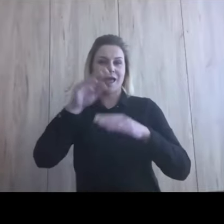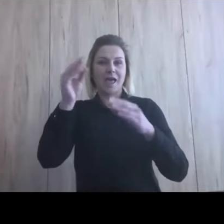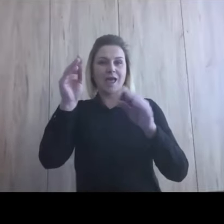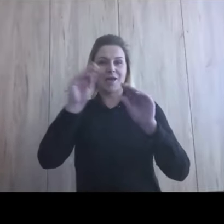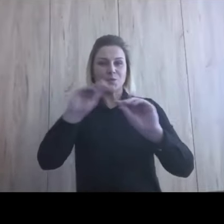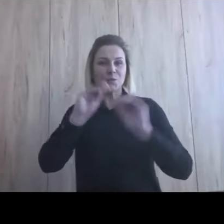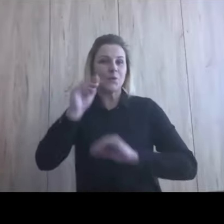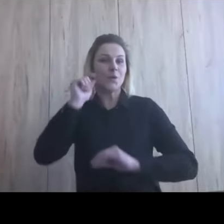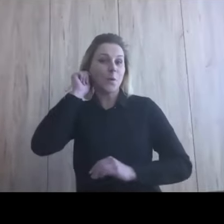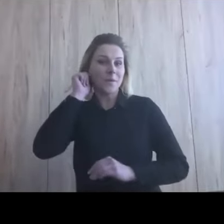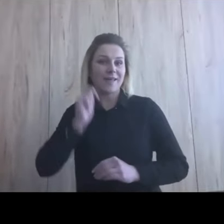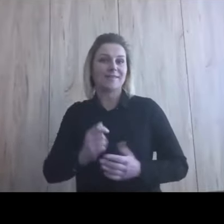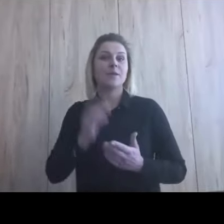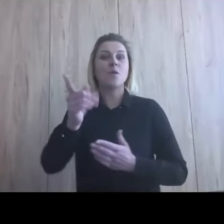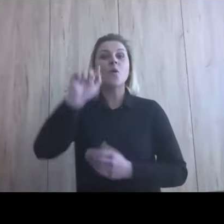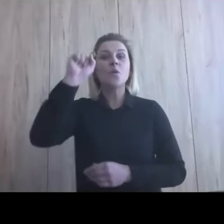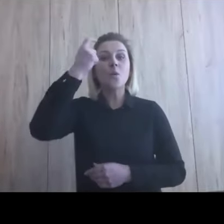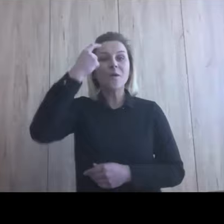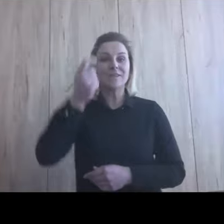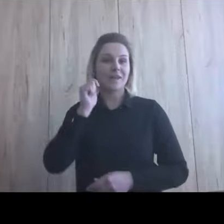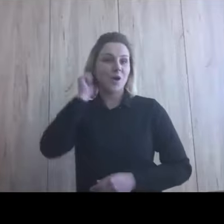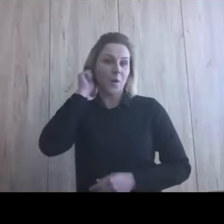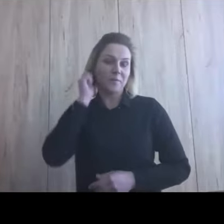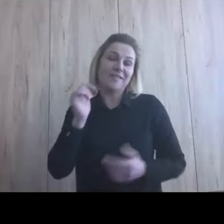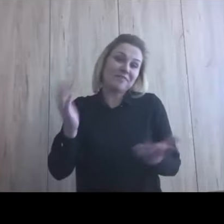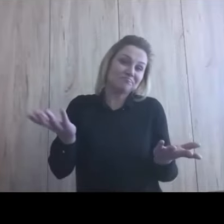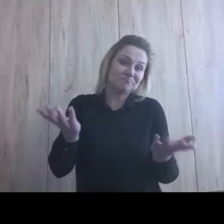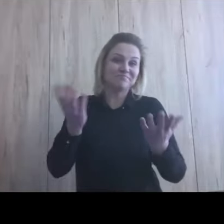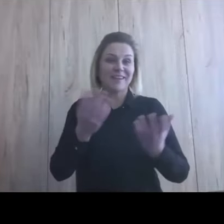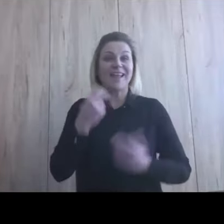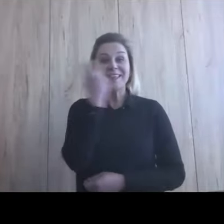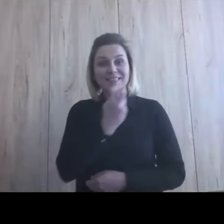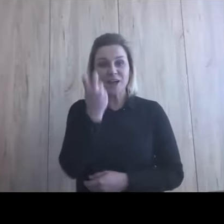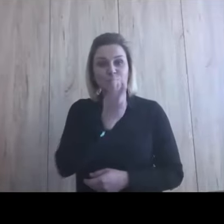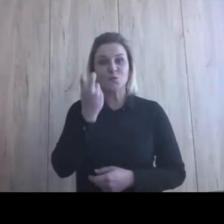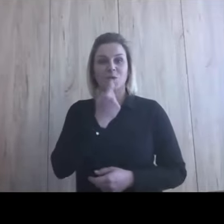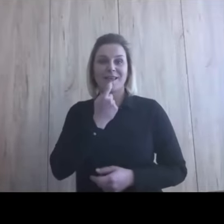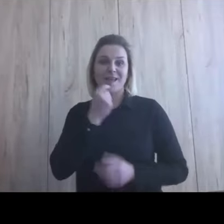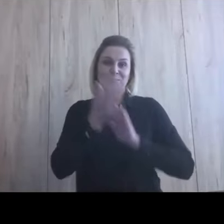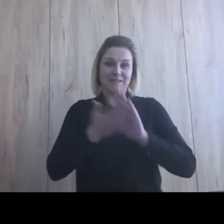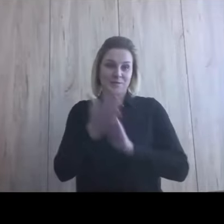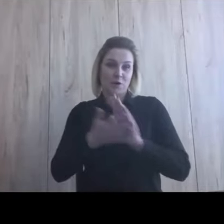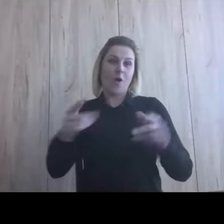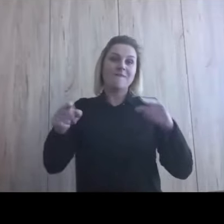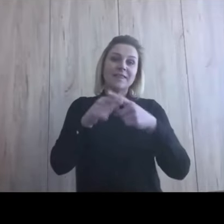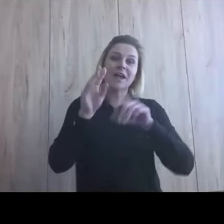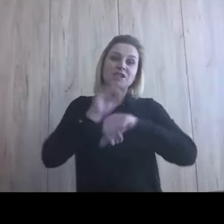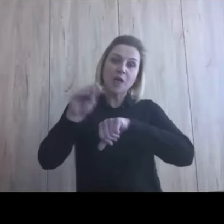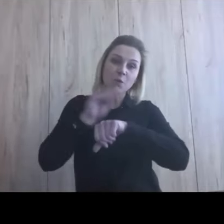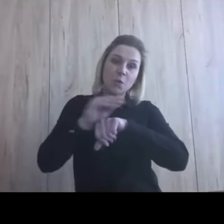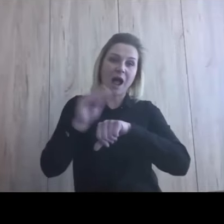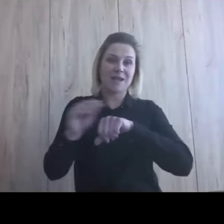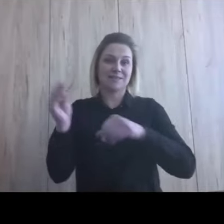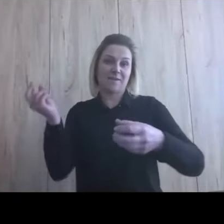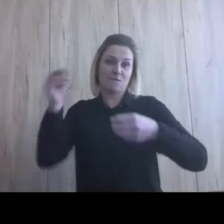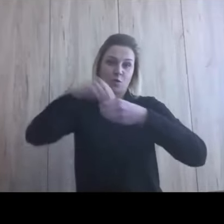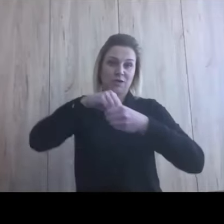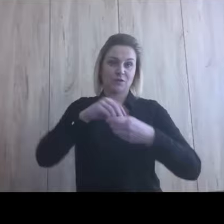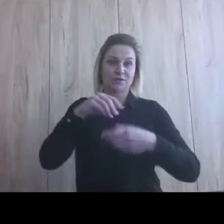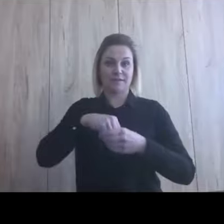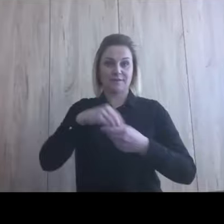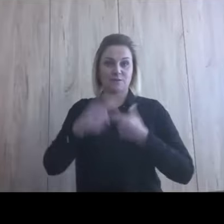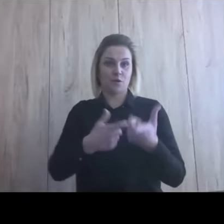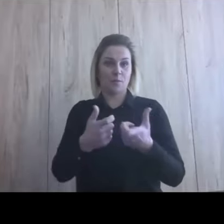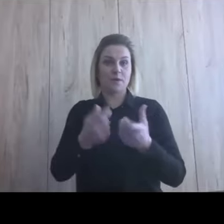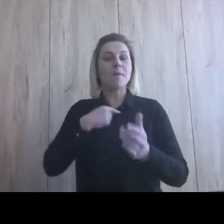bo głównie kobiety jakoś tak się złożyło, że interesują się językiem migowym i tą edukacją włączającą. I przychodziły